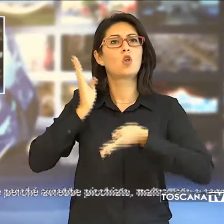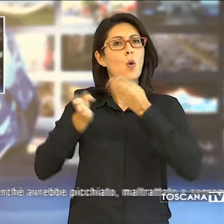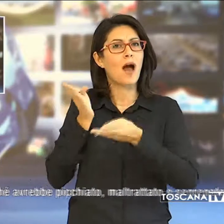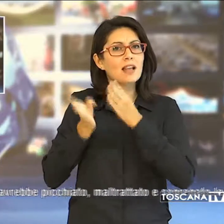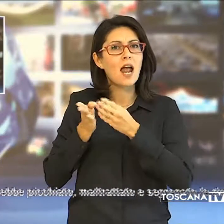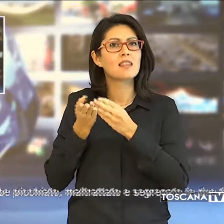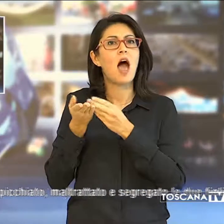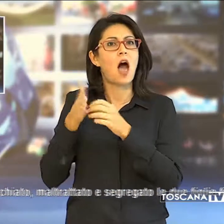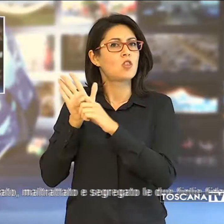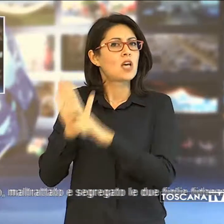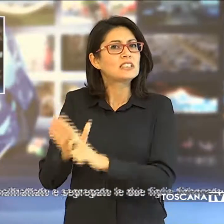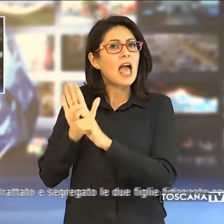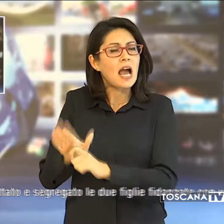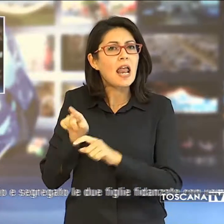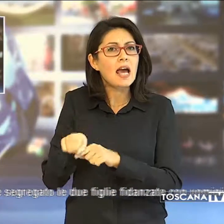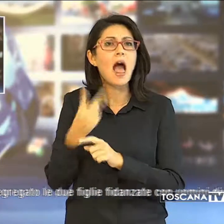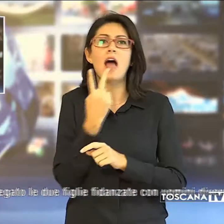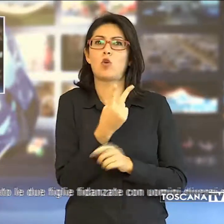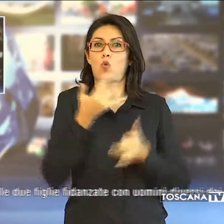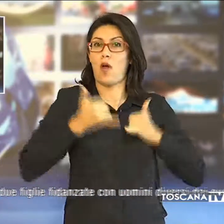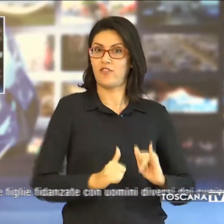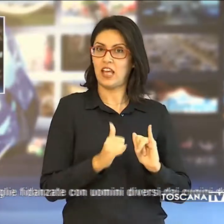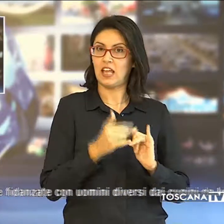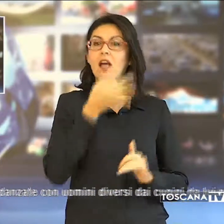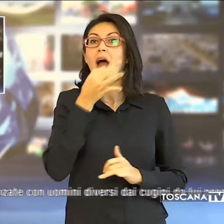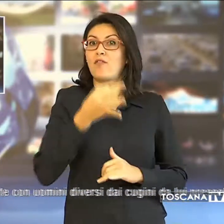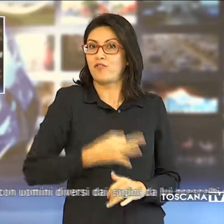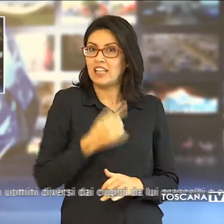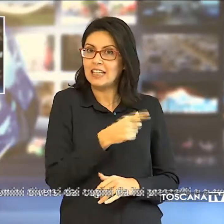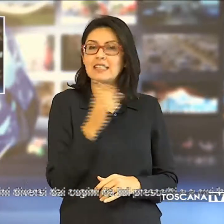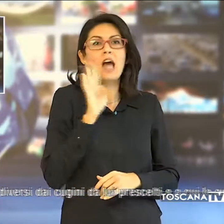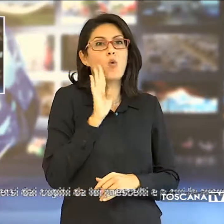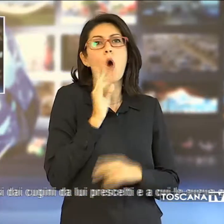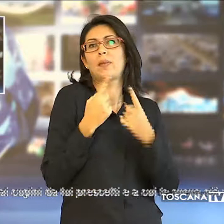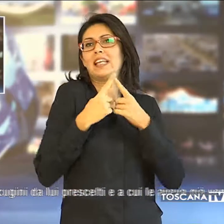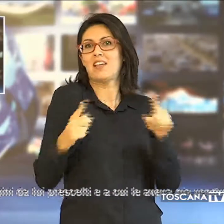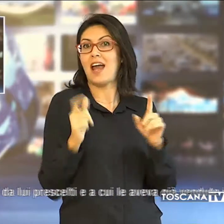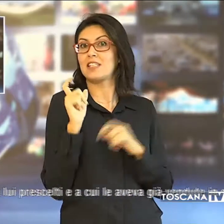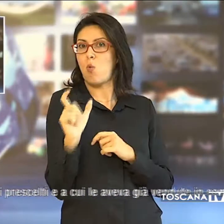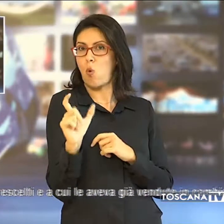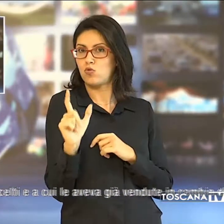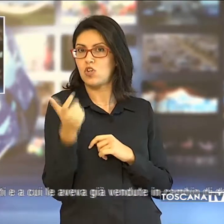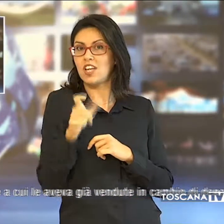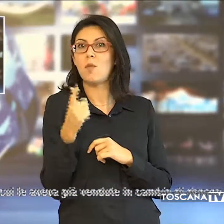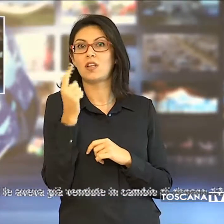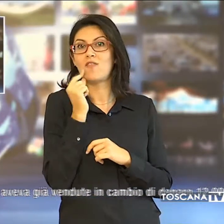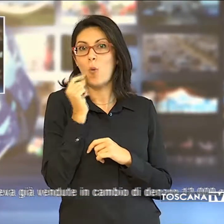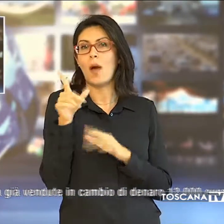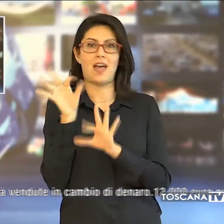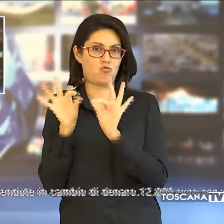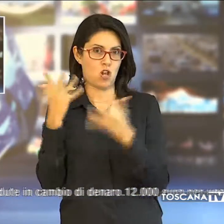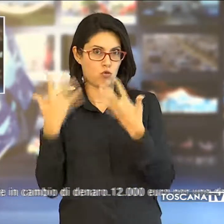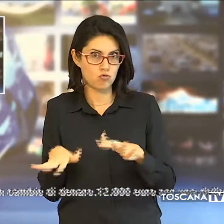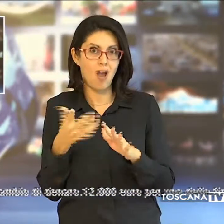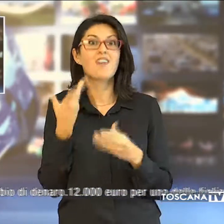segregato le due figlie fidanzate con uomini diversi dai cugini da lui prescelti a cui le